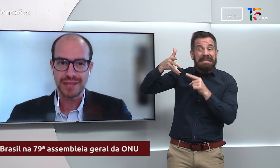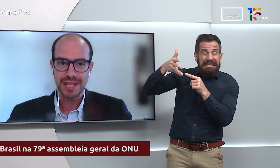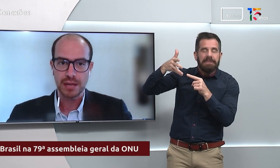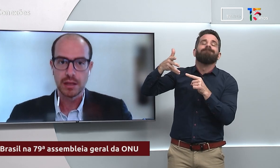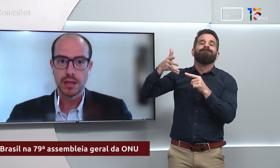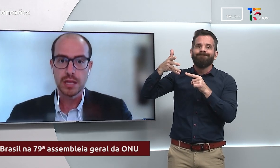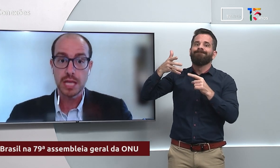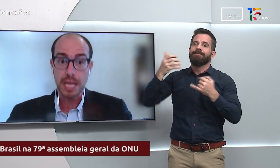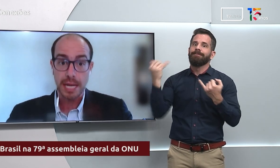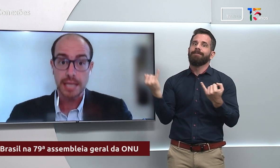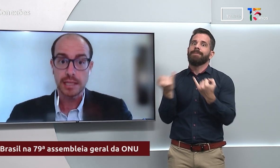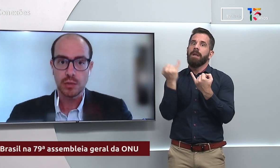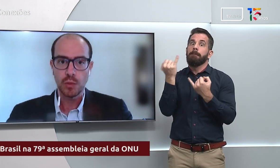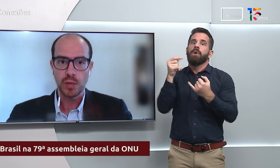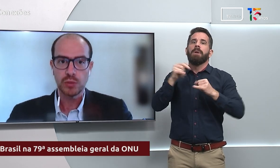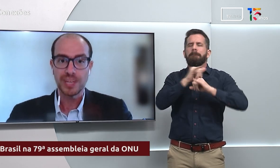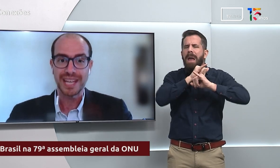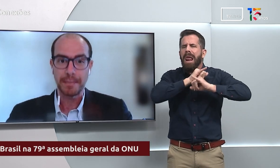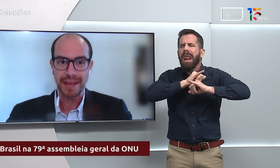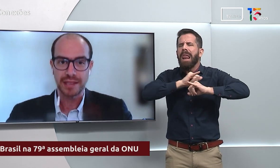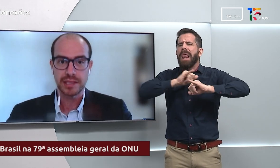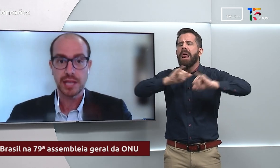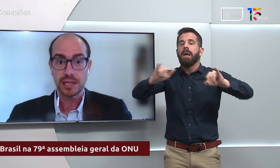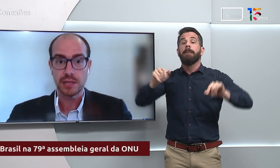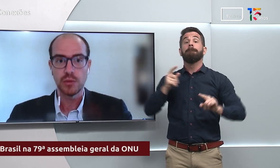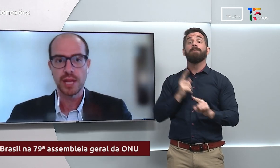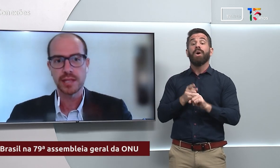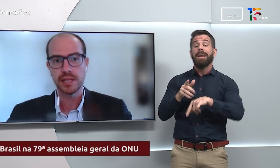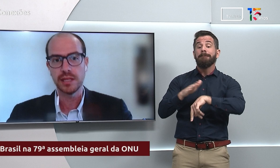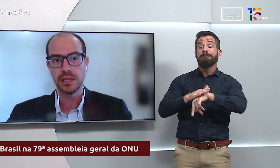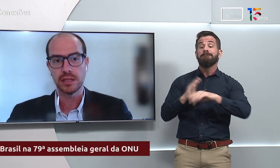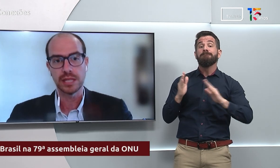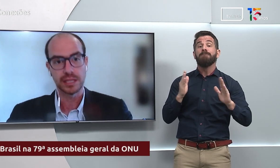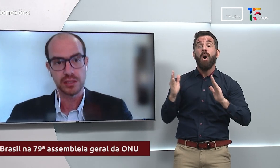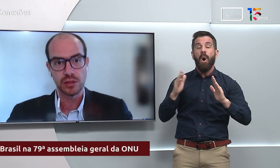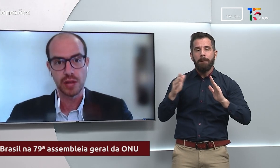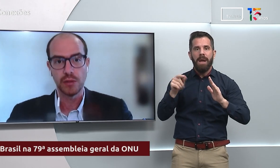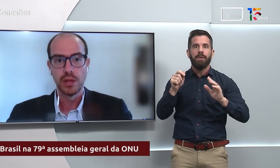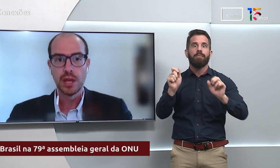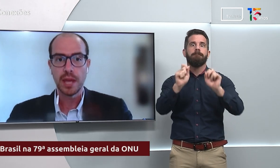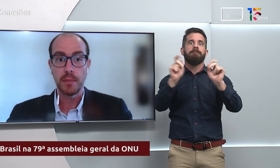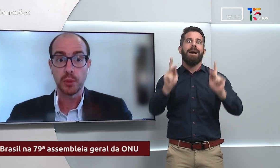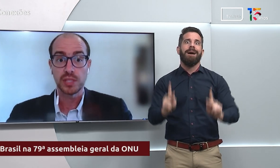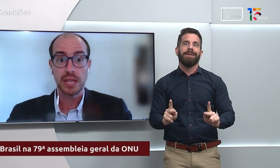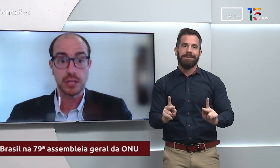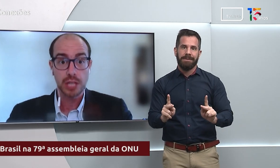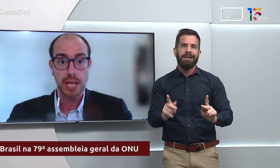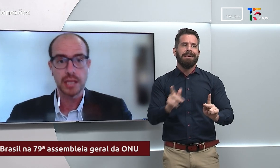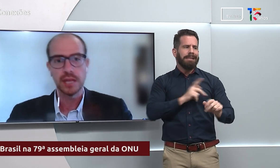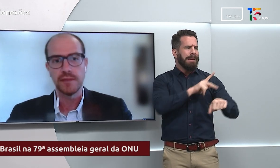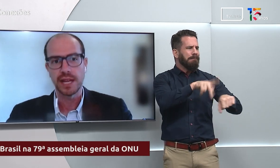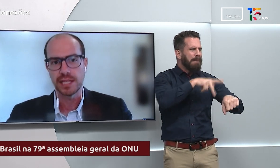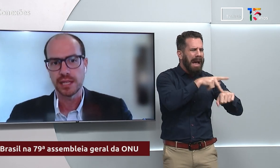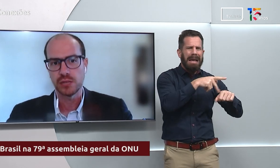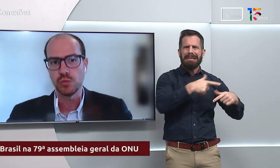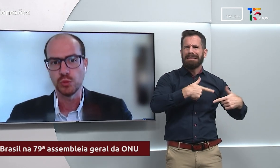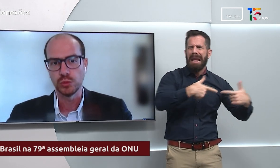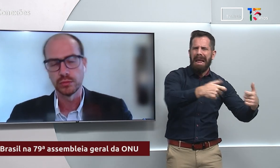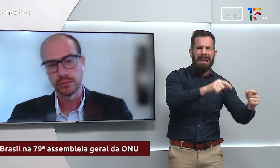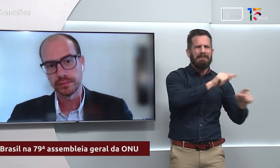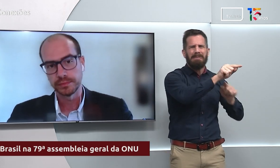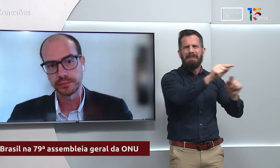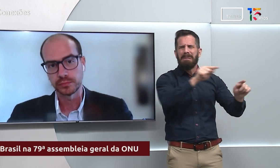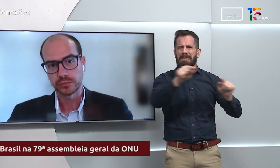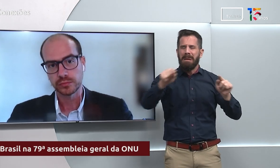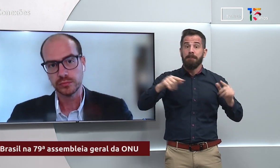definir em crise no momento em que a paz e a segurança internacional é posta em xeque em várias áreas do mundo.